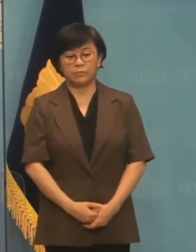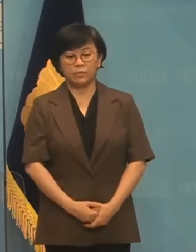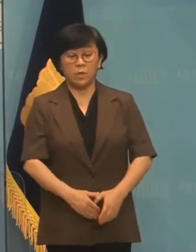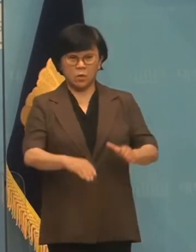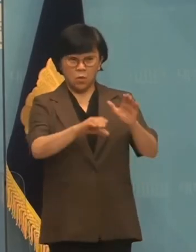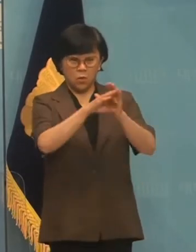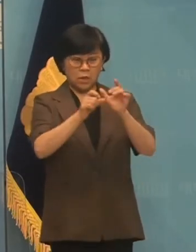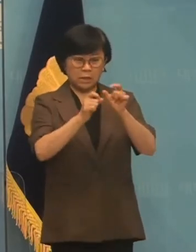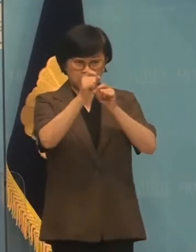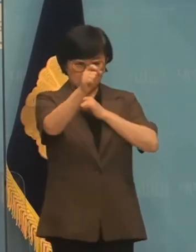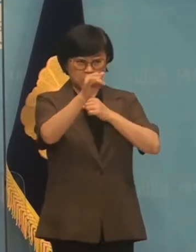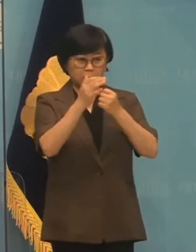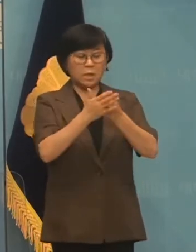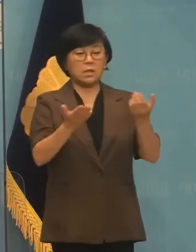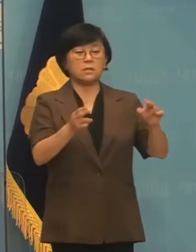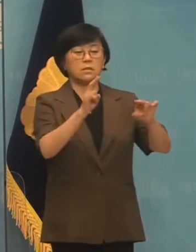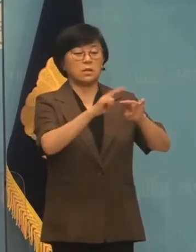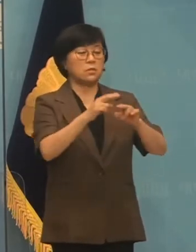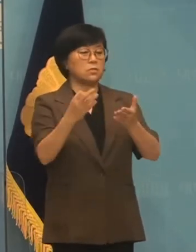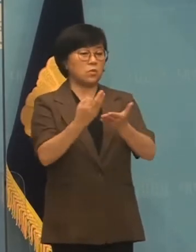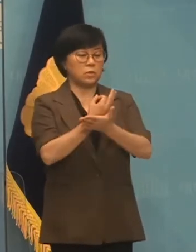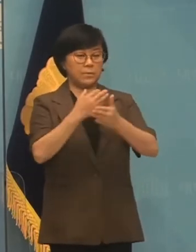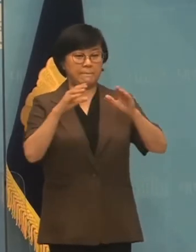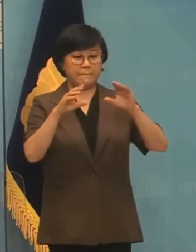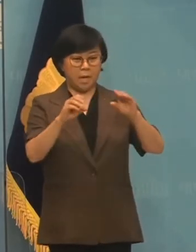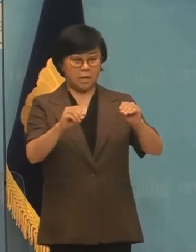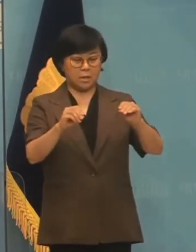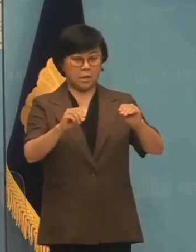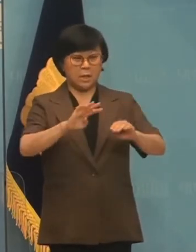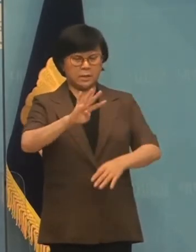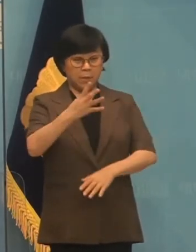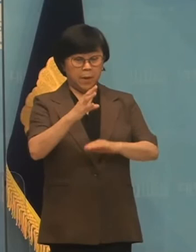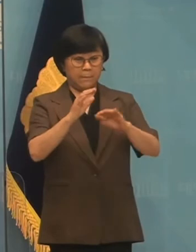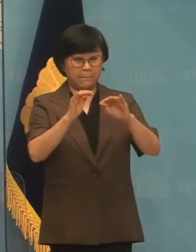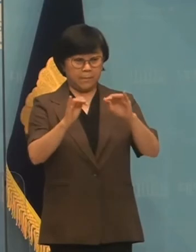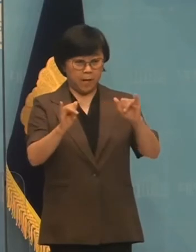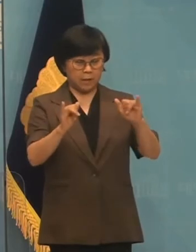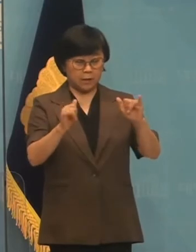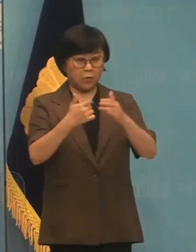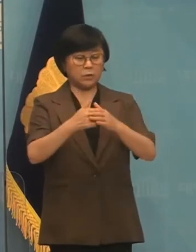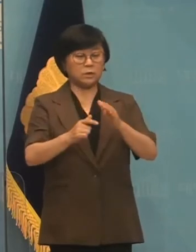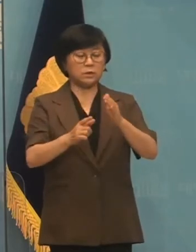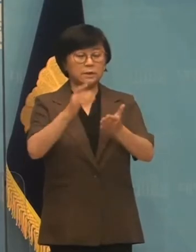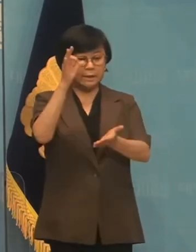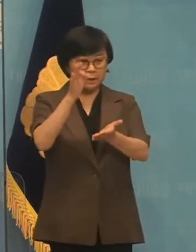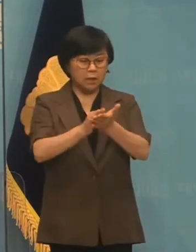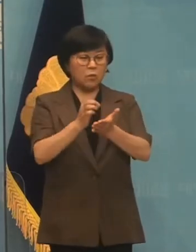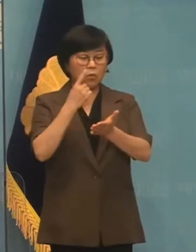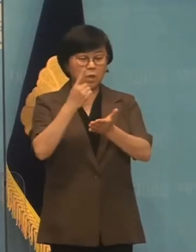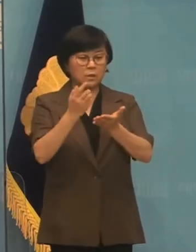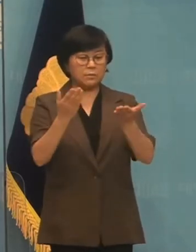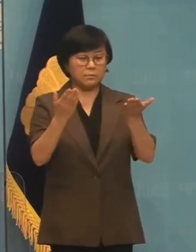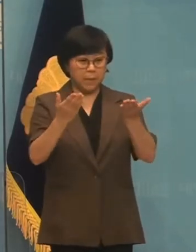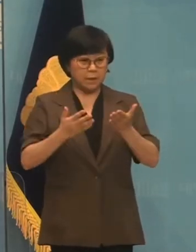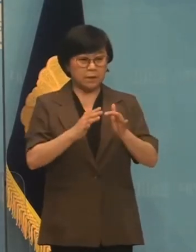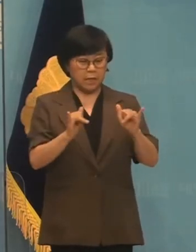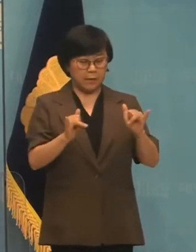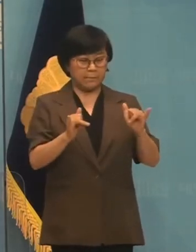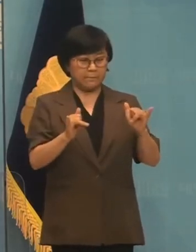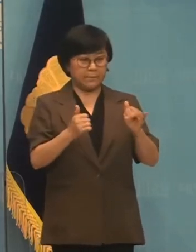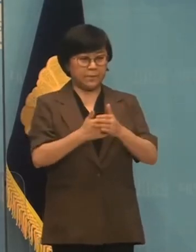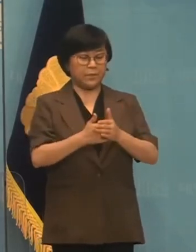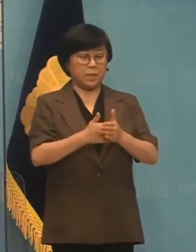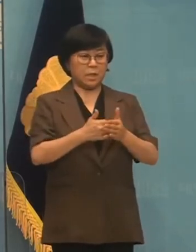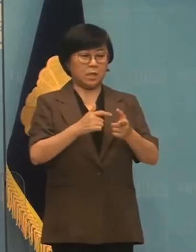코로나 장기화로 일자료와 소득이 끊긴 400만이 넘는 저임금 노동자들이 정부의